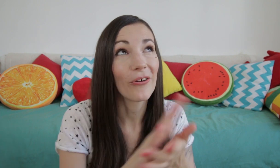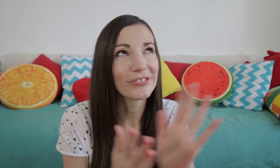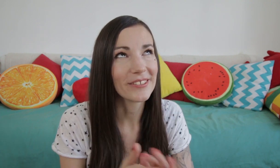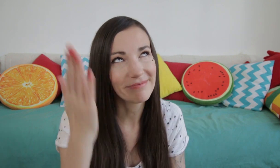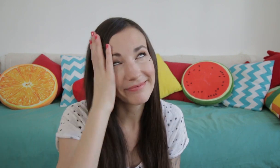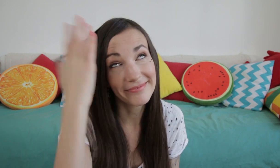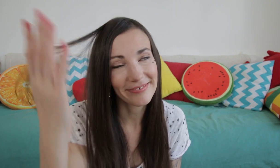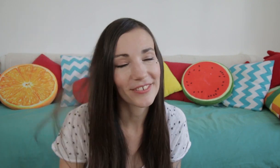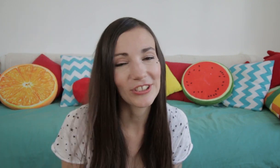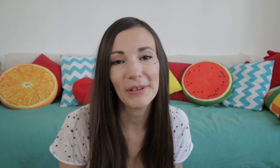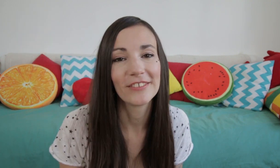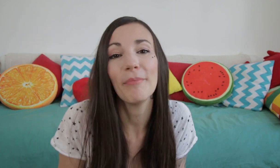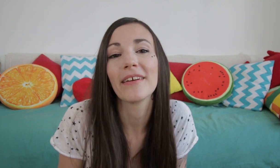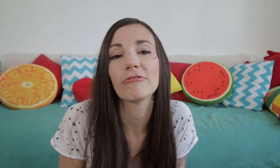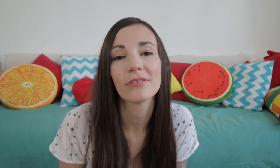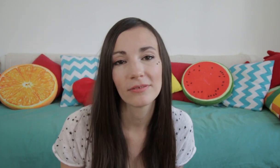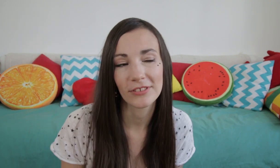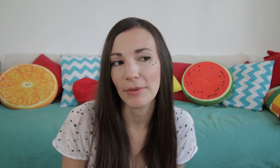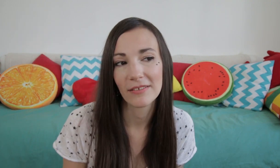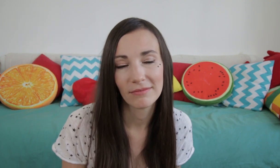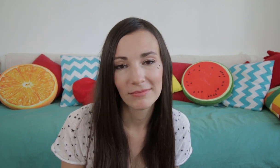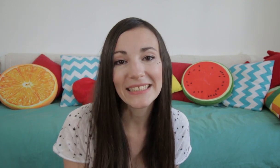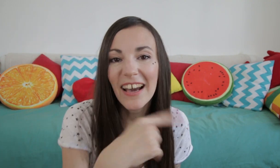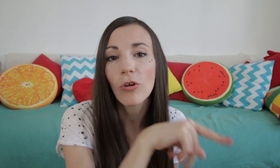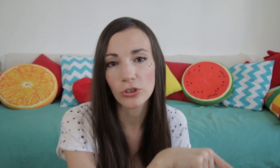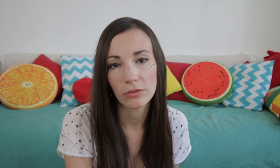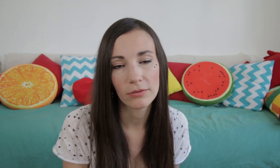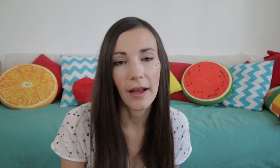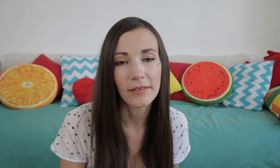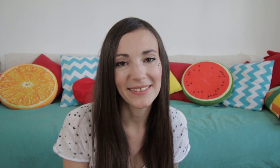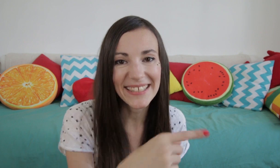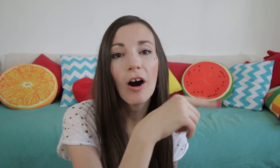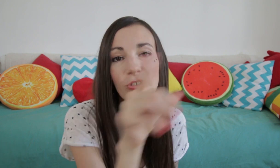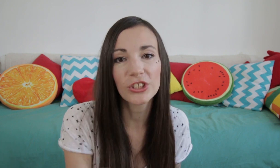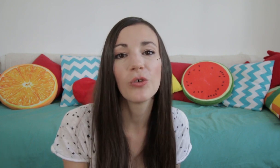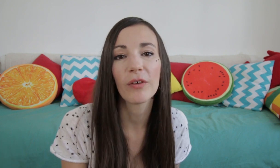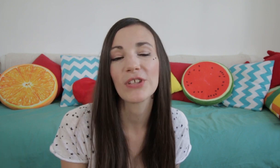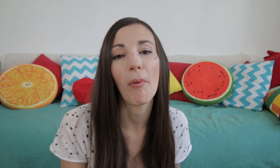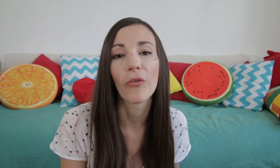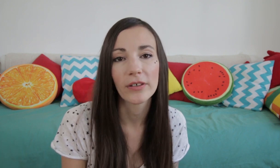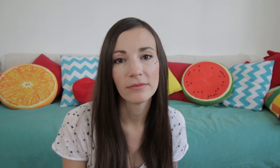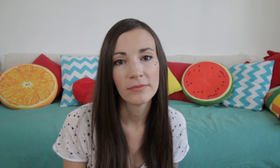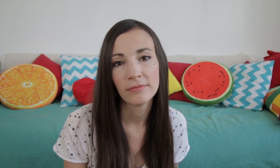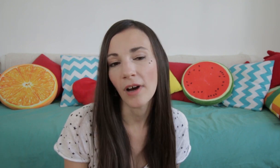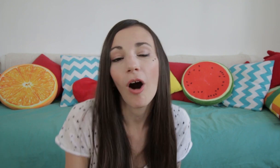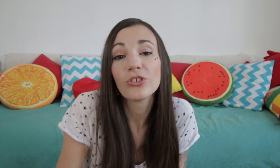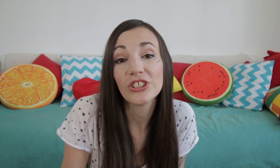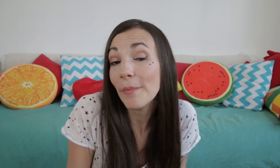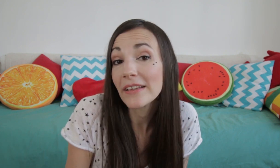Ranger. Jamais, jamais y range. Jamais. Il dérange. Déranger, je devrais vous apprendre. Rangez jamais.